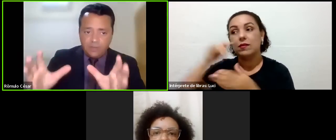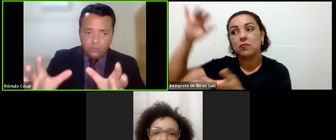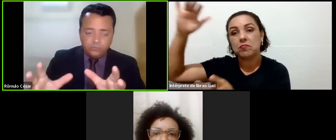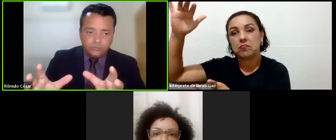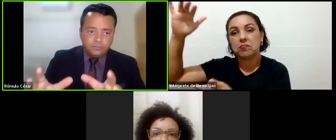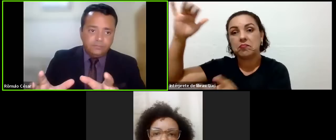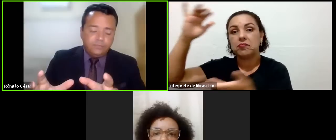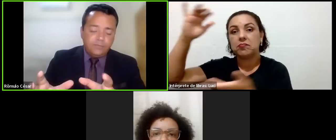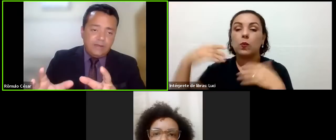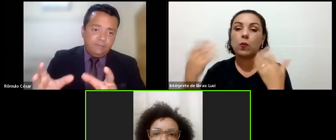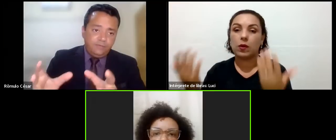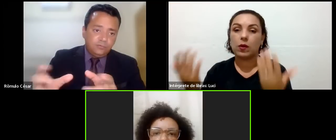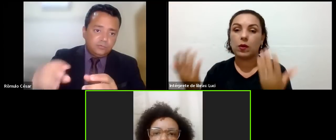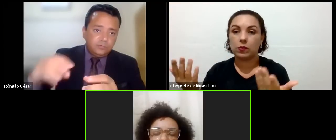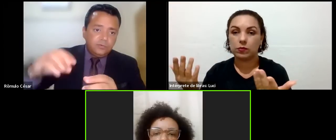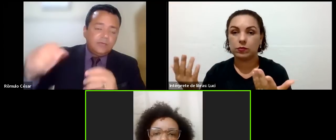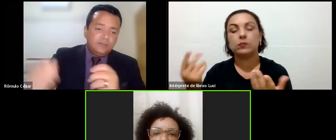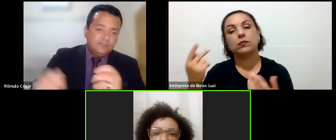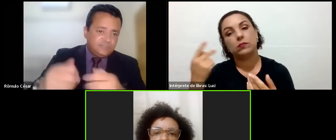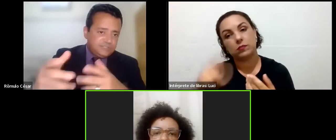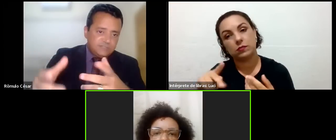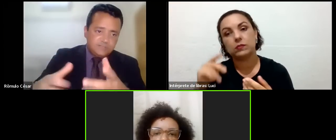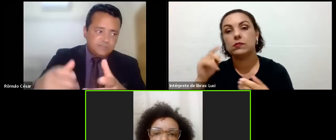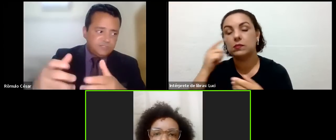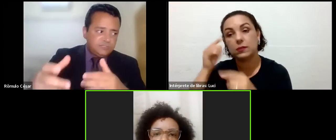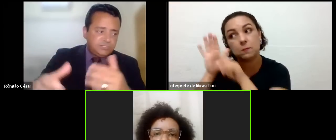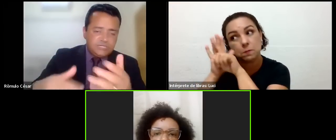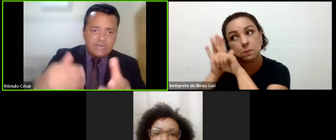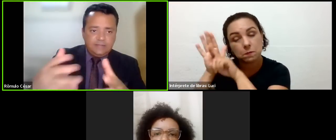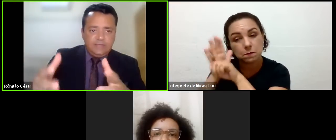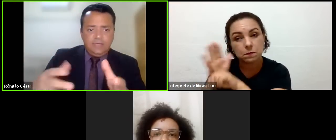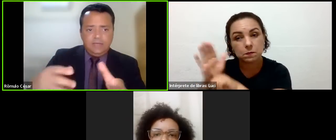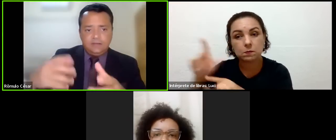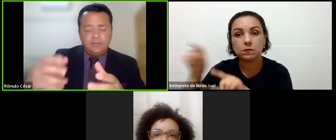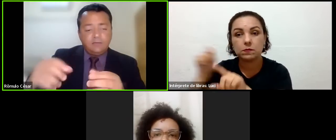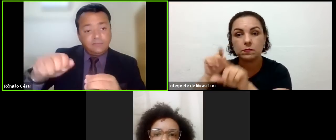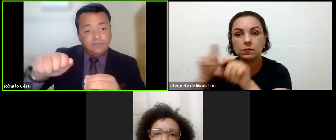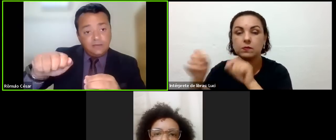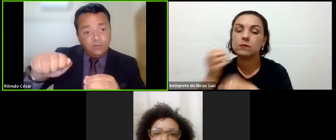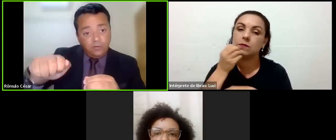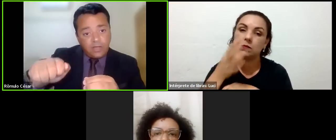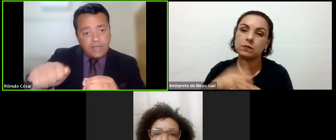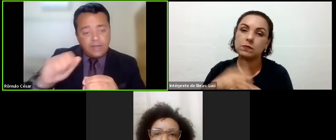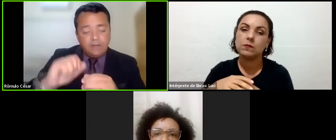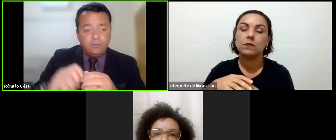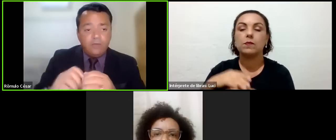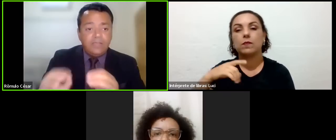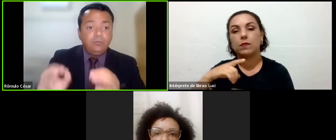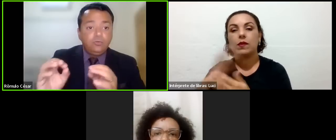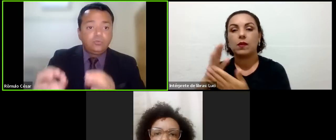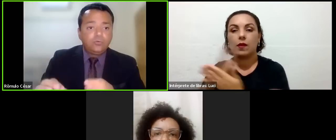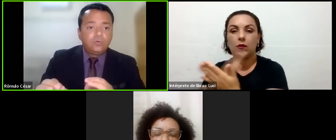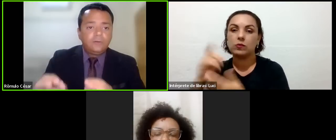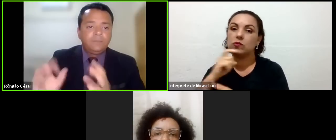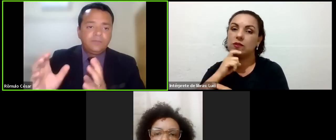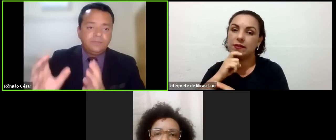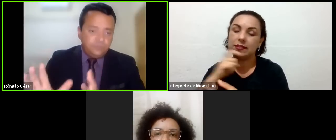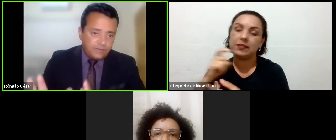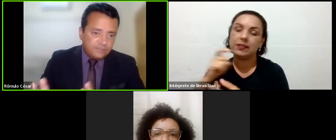tiver qualquer outro filtro, que seja esses de geladeira, você colocar lá um redutor